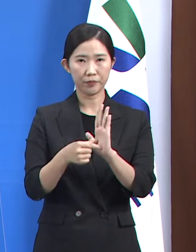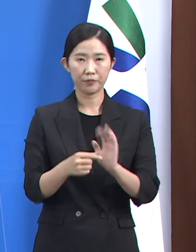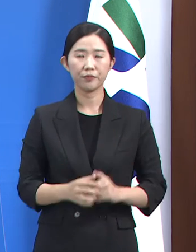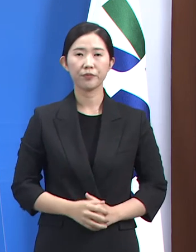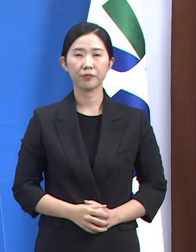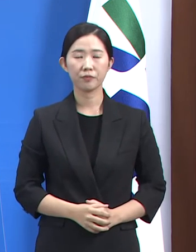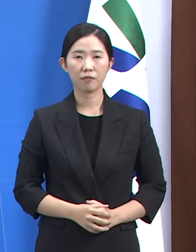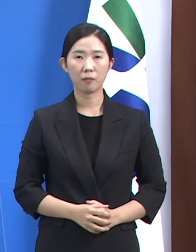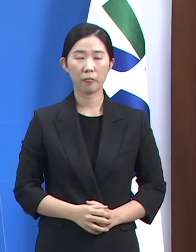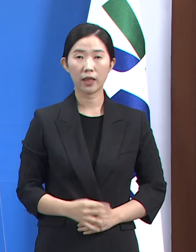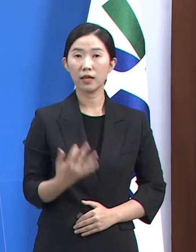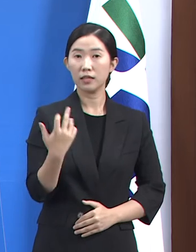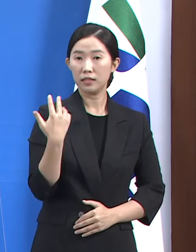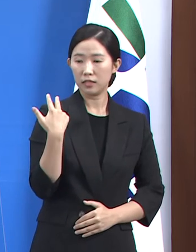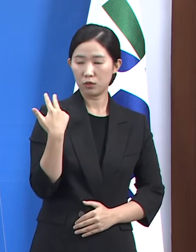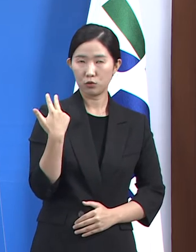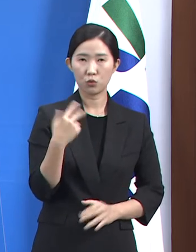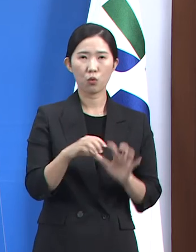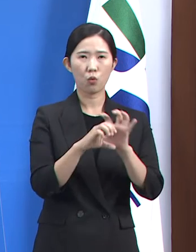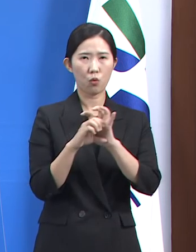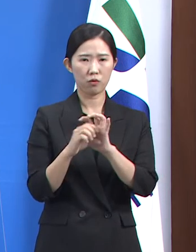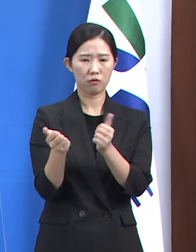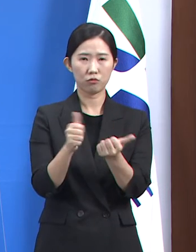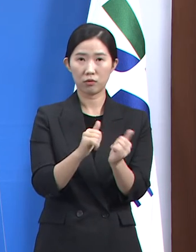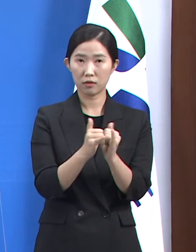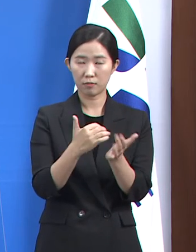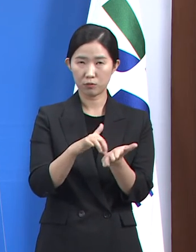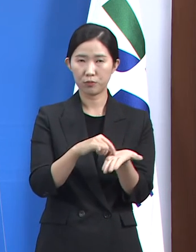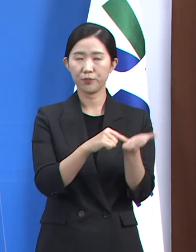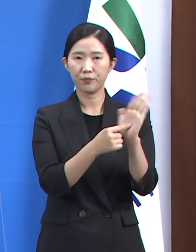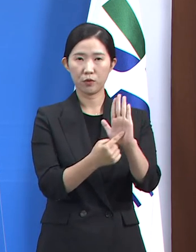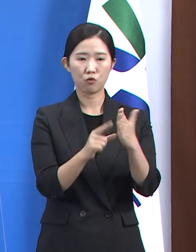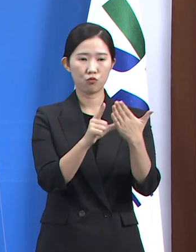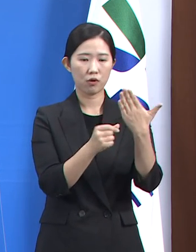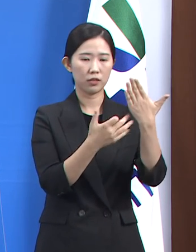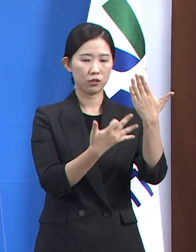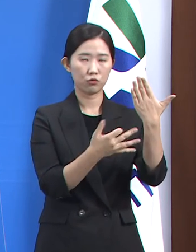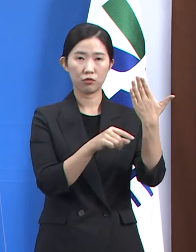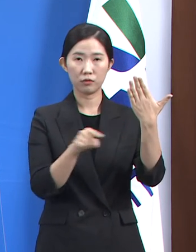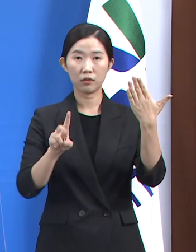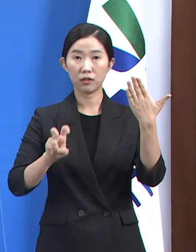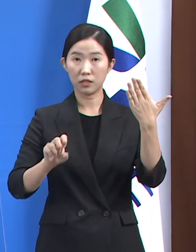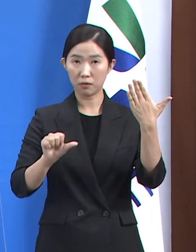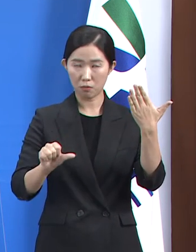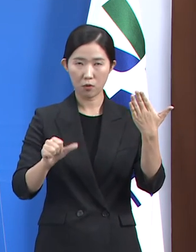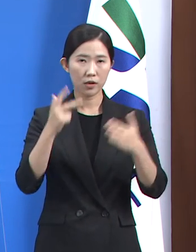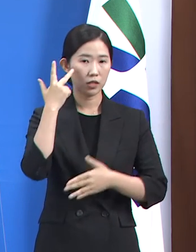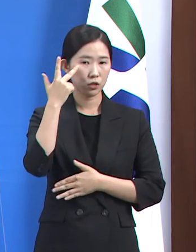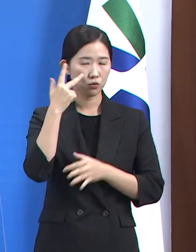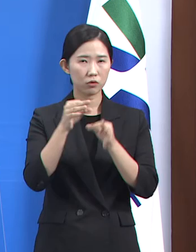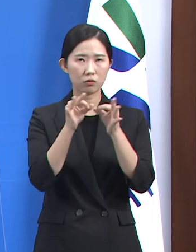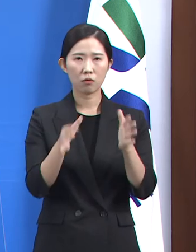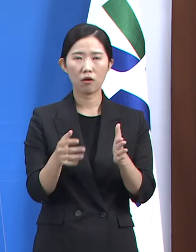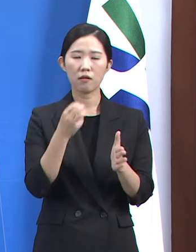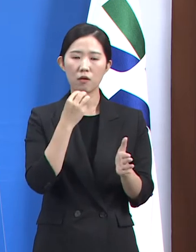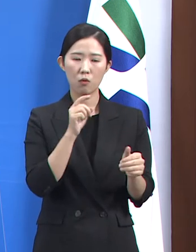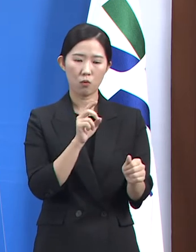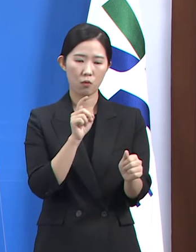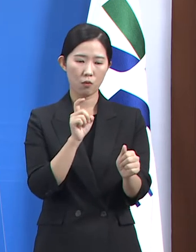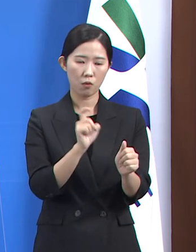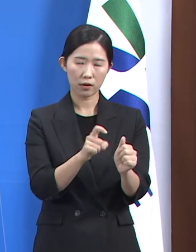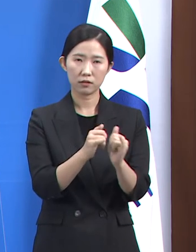다음은 지난주 코로나19 사망자 현황입니다. 9월 19일부터 9월 25일까지 한 주간 도내 사망자는